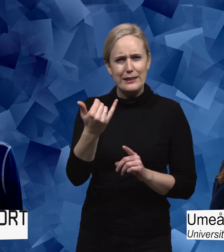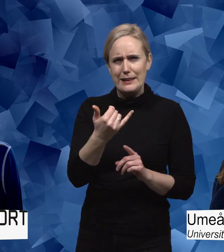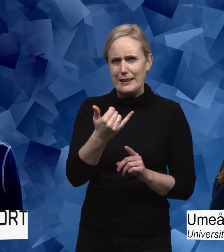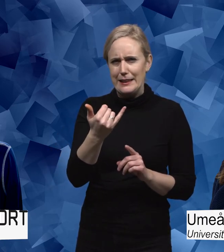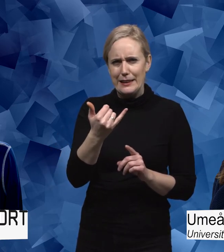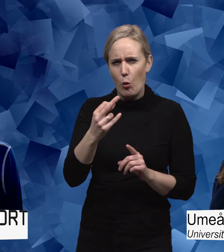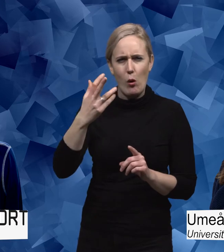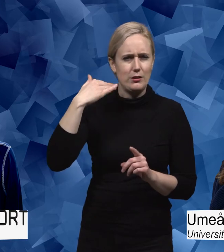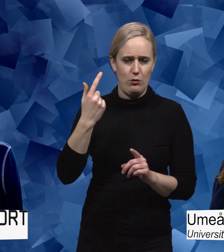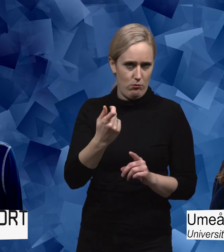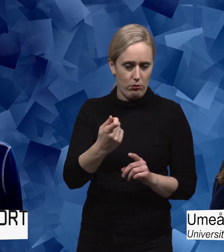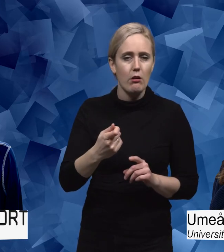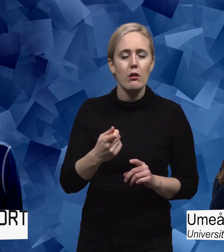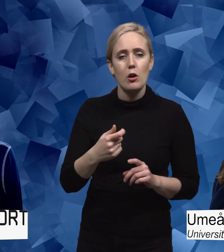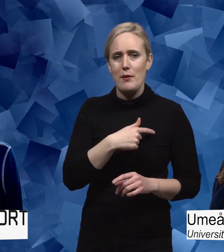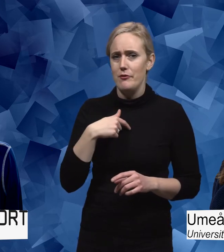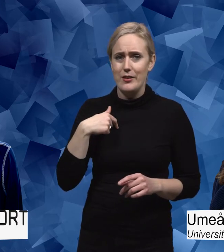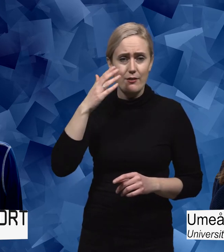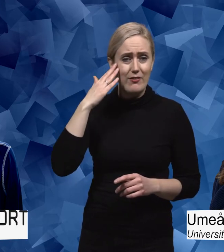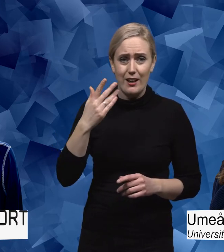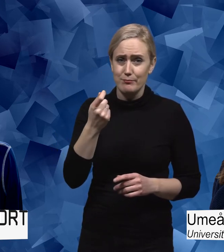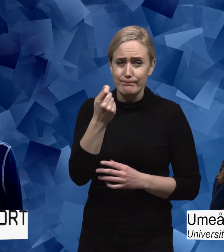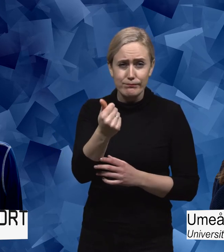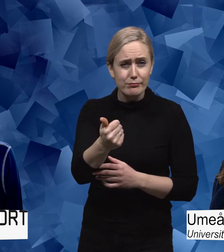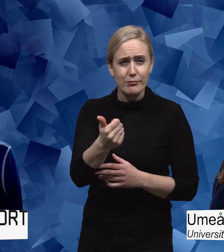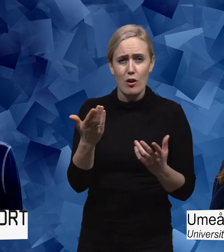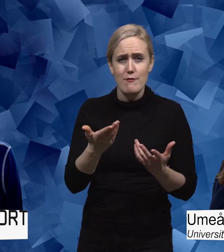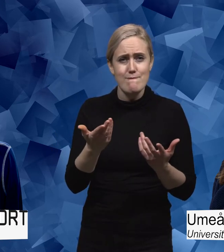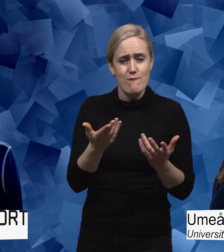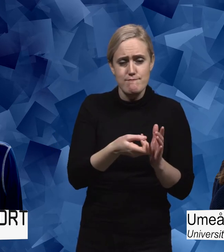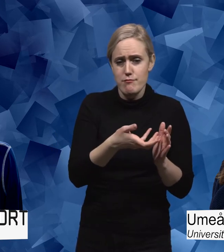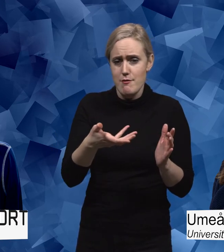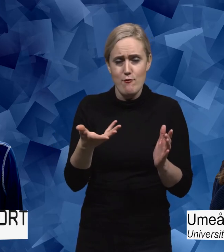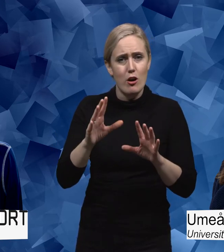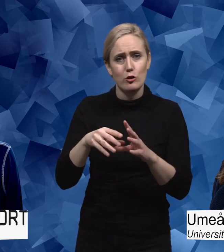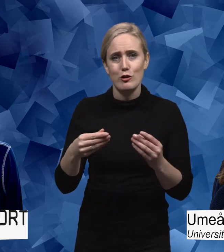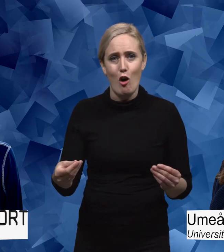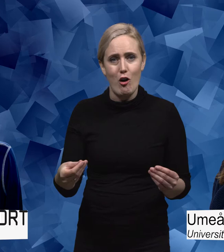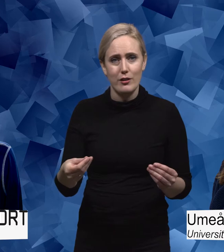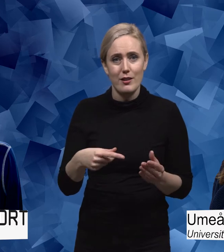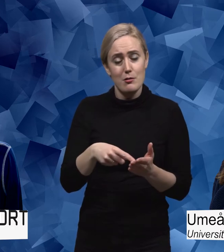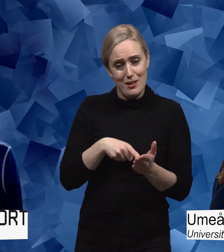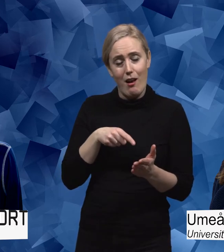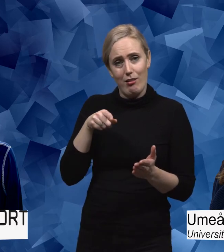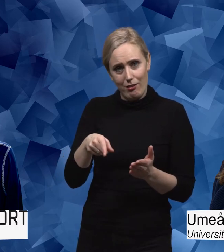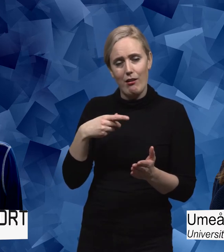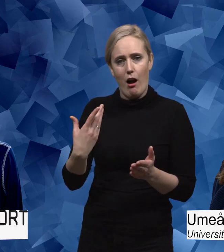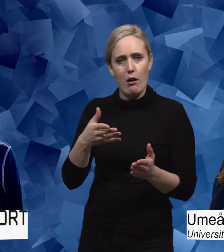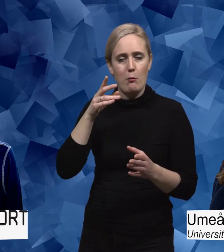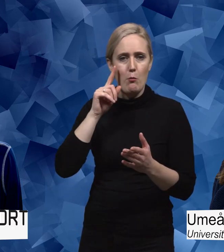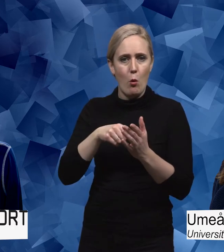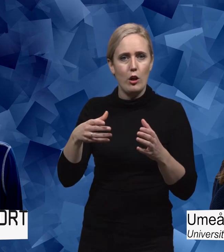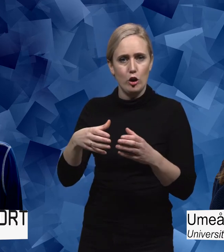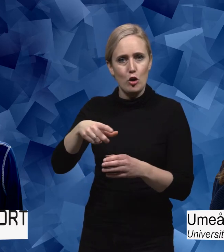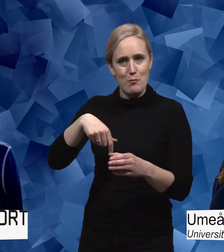tiotal år sedan. Men vi vet ju ganska lite om vad som egentligen bara resulterar i. Framförallt för den målgrupp som är